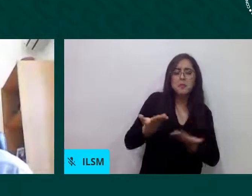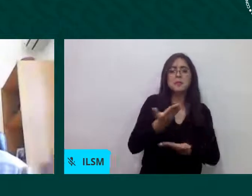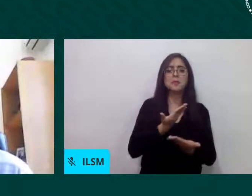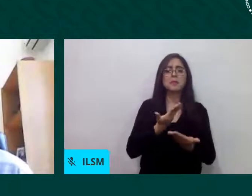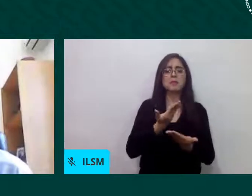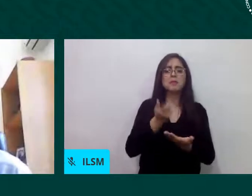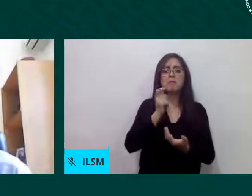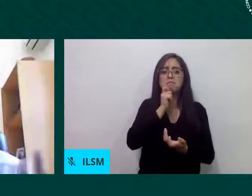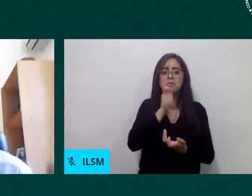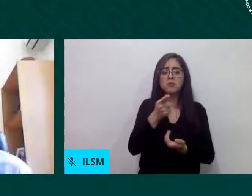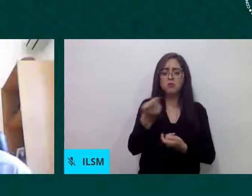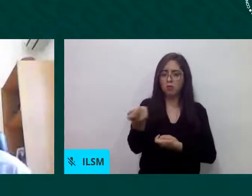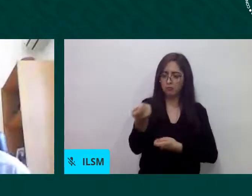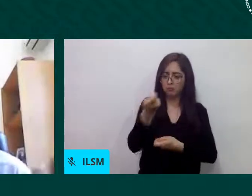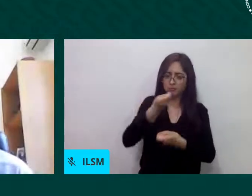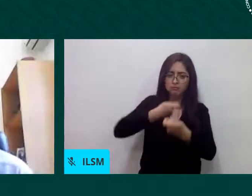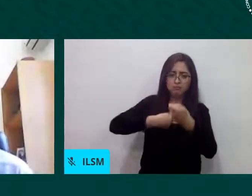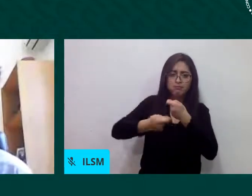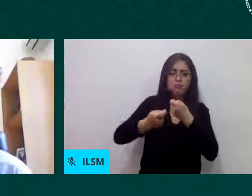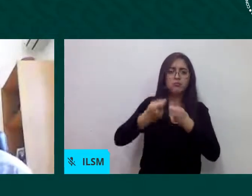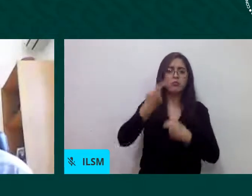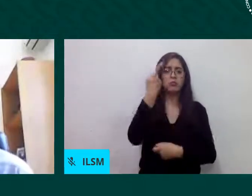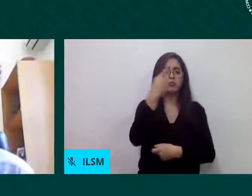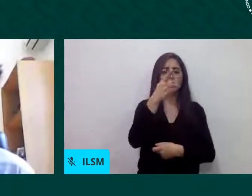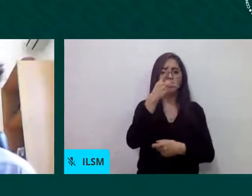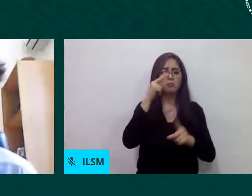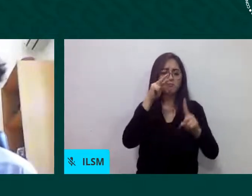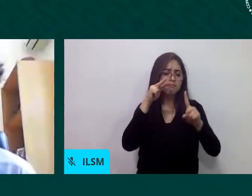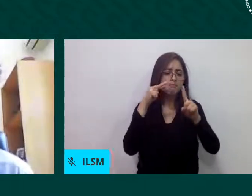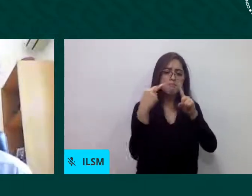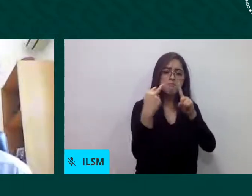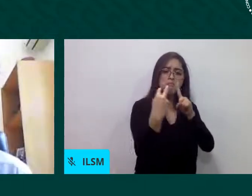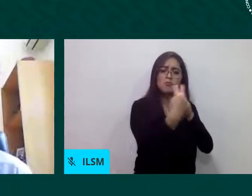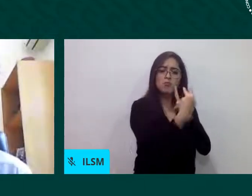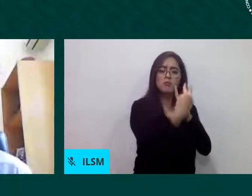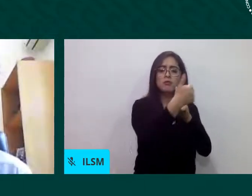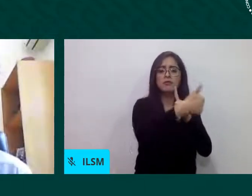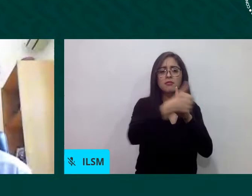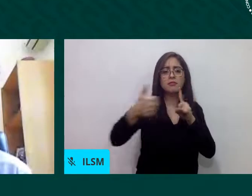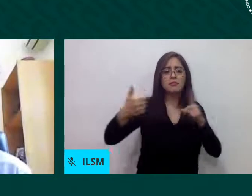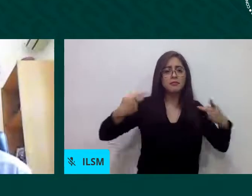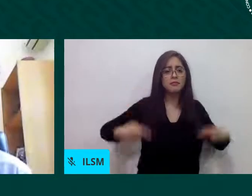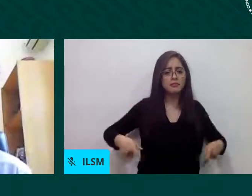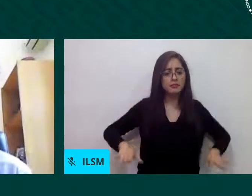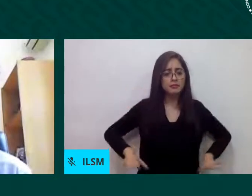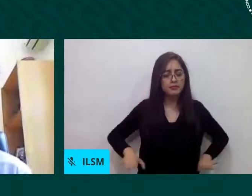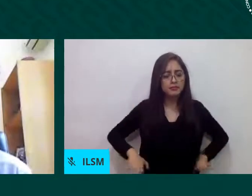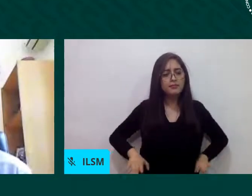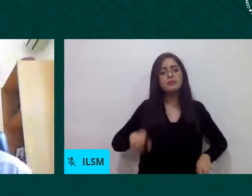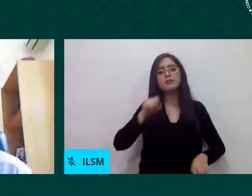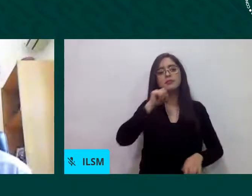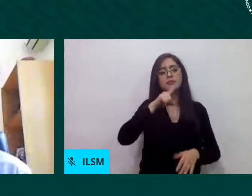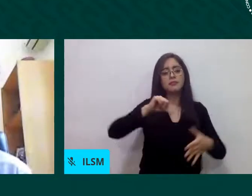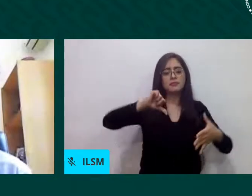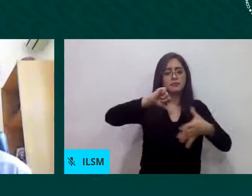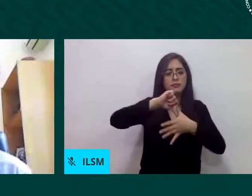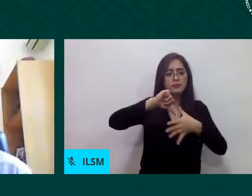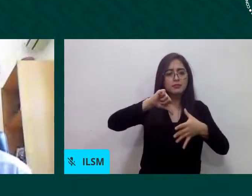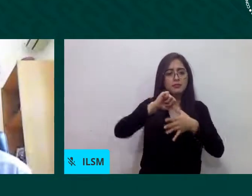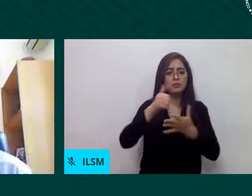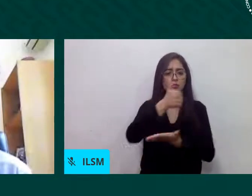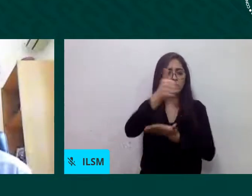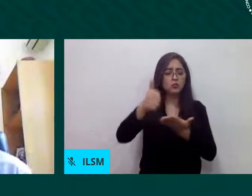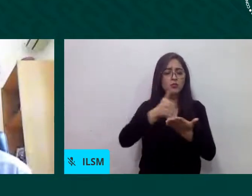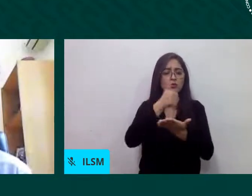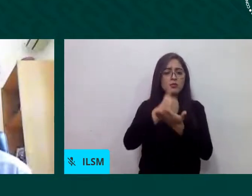entre las ciudades y a través de la coalición latinoamericana de ciudades contra la discriminación el racismo y la xenofobia